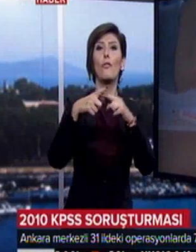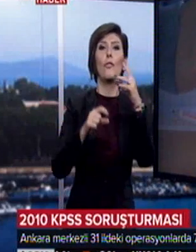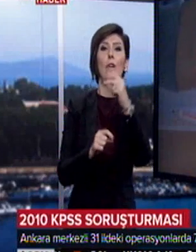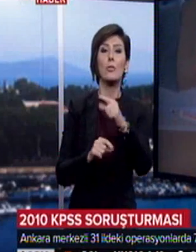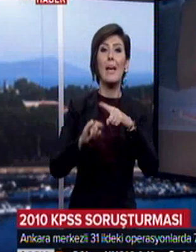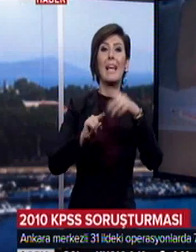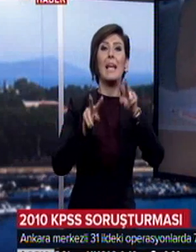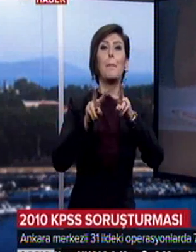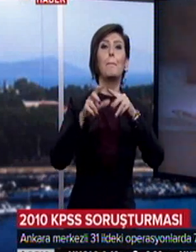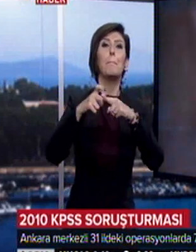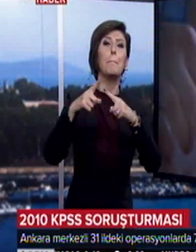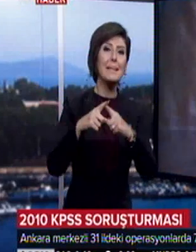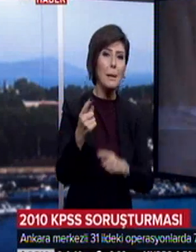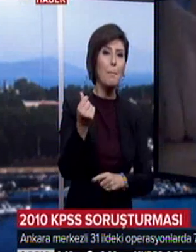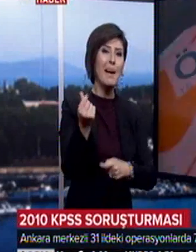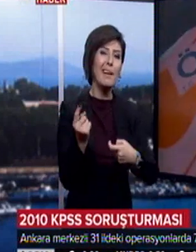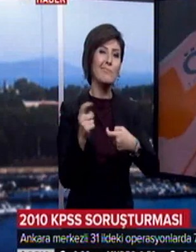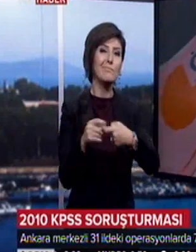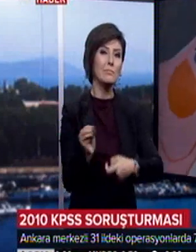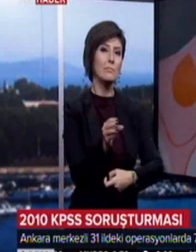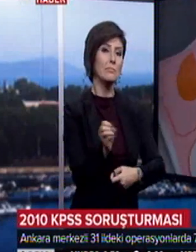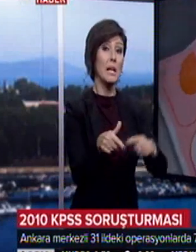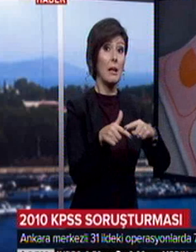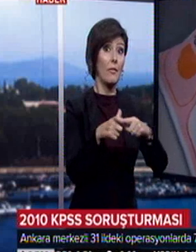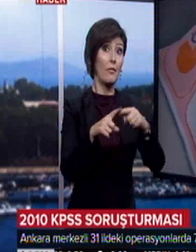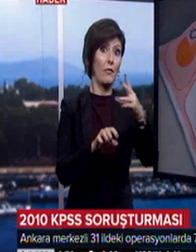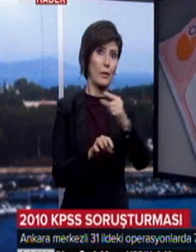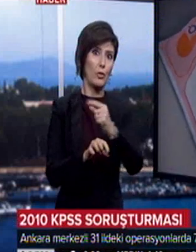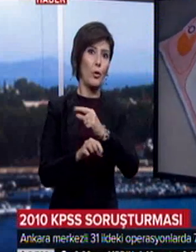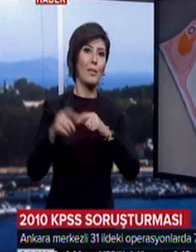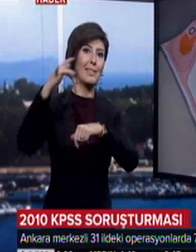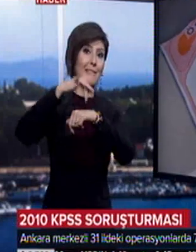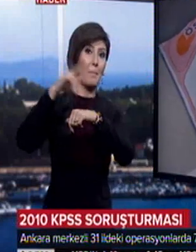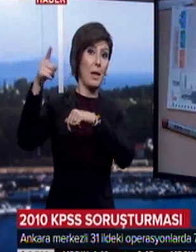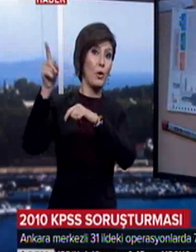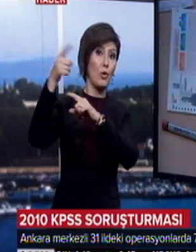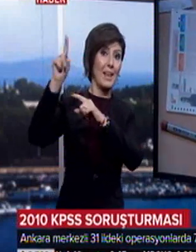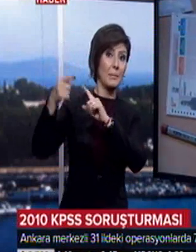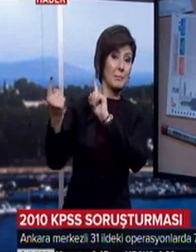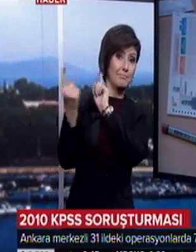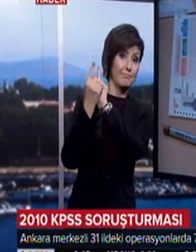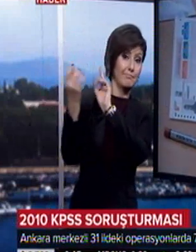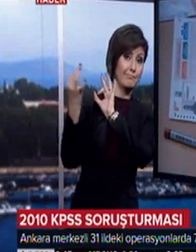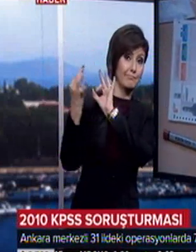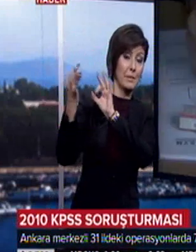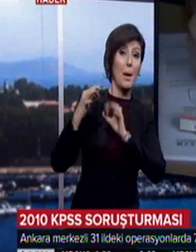FETÖ'ye himmet, para transferleri, FETÖ-Tepe yönetimiyle irtibat ve Bankasya'da para hareketiyle